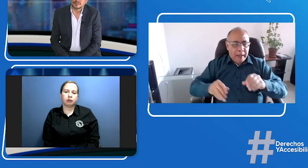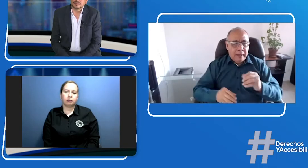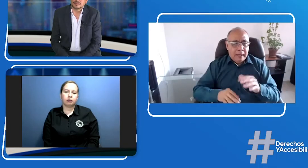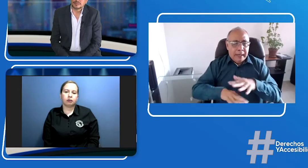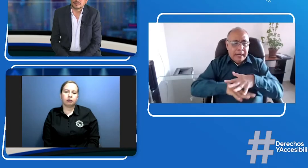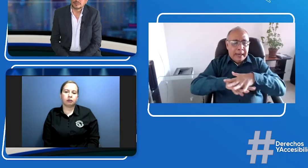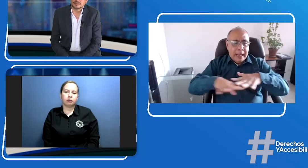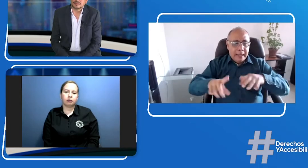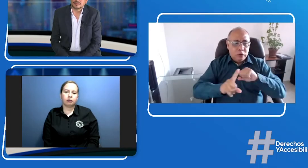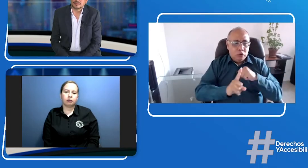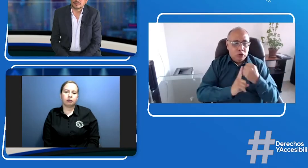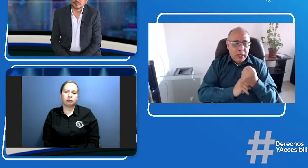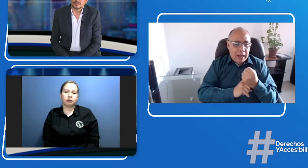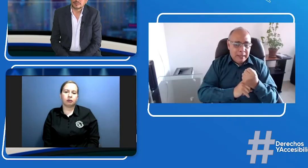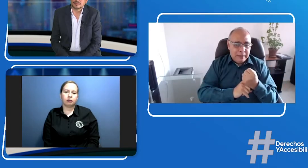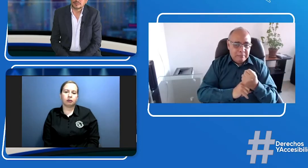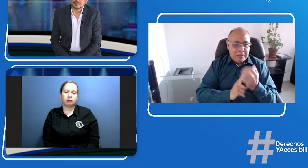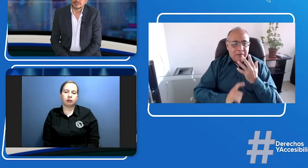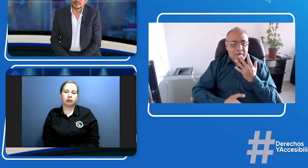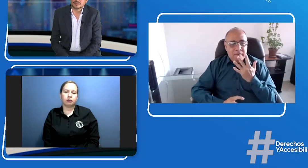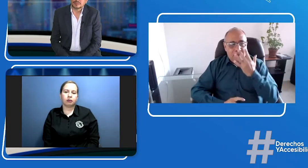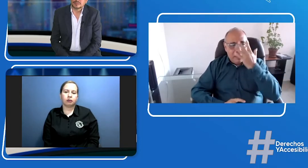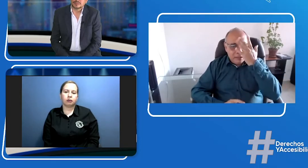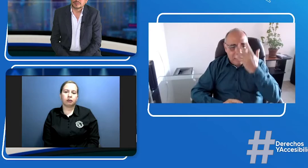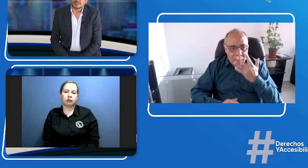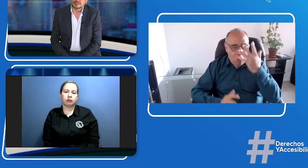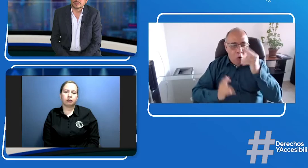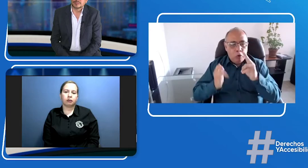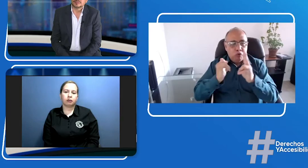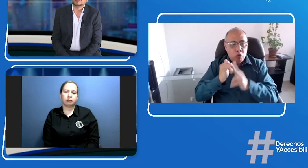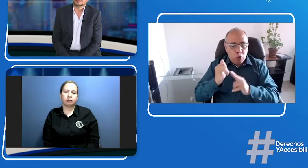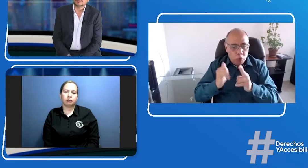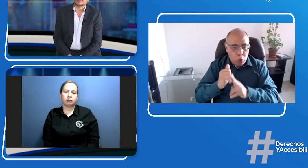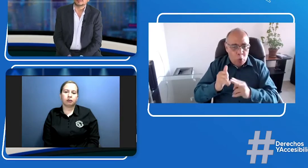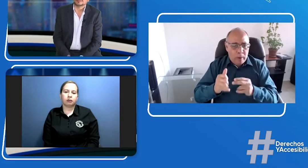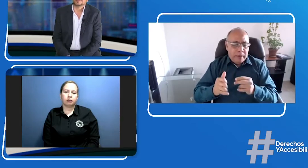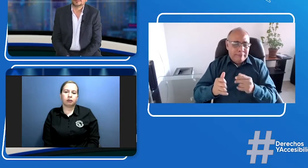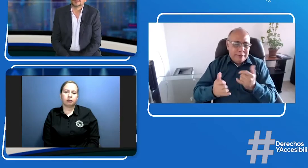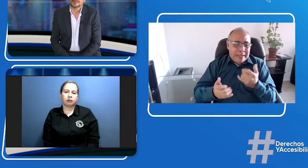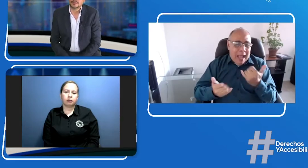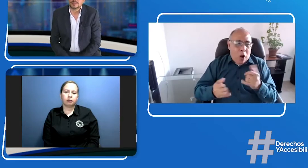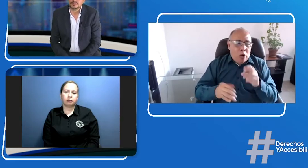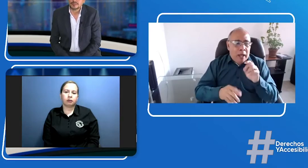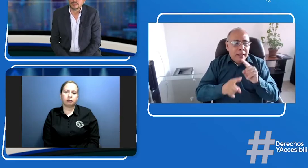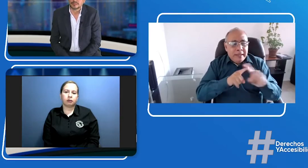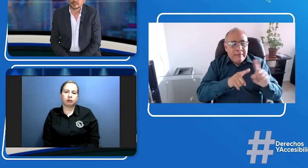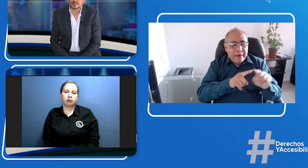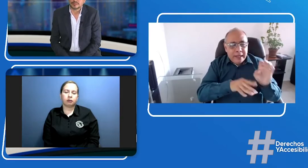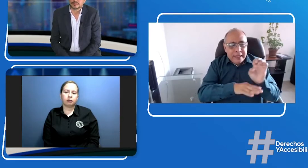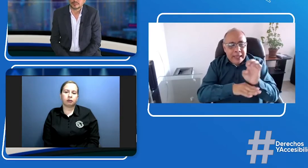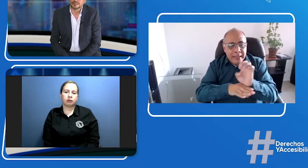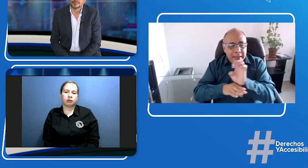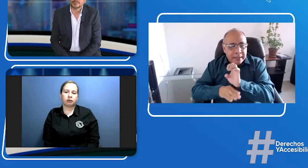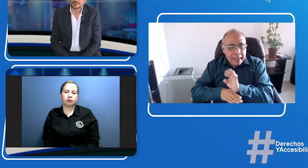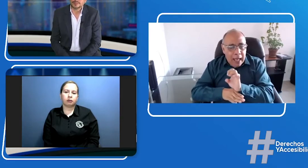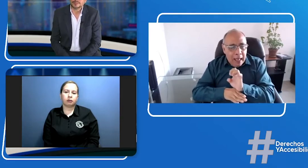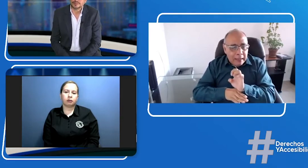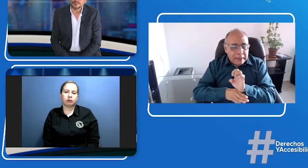evolución que se ha venido dando en las redes sociales Facebook YouTube y otras